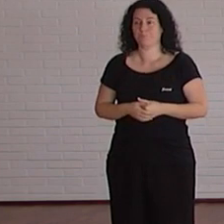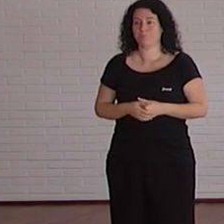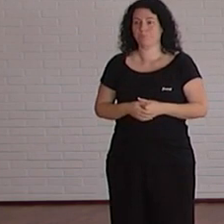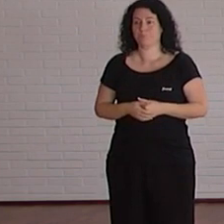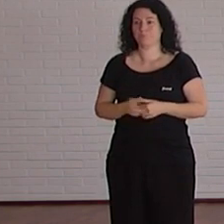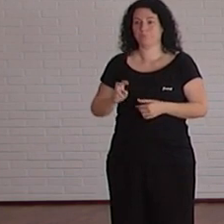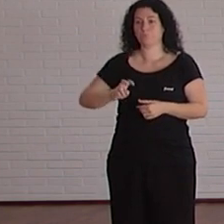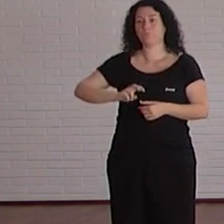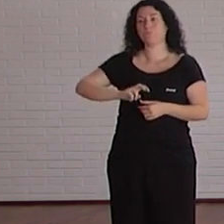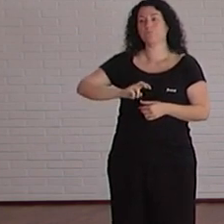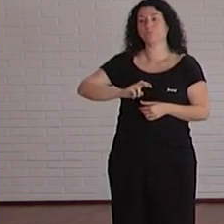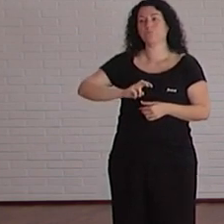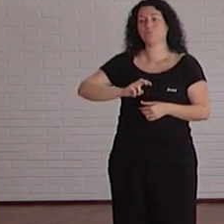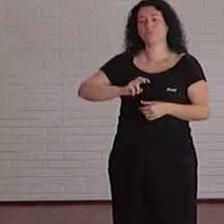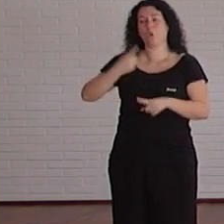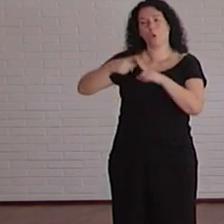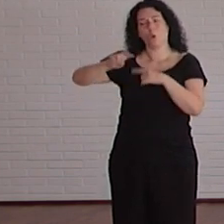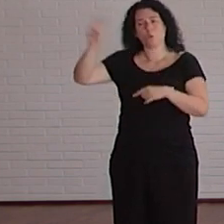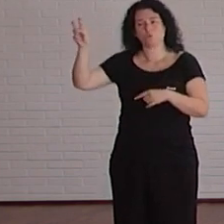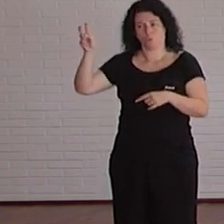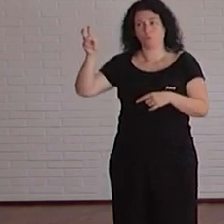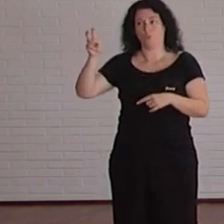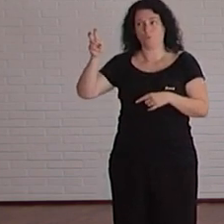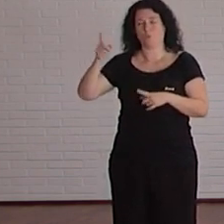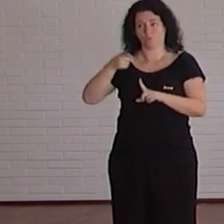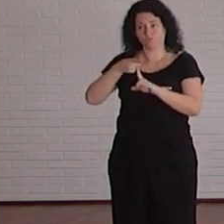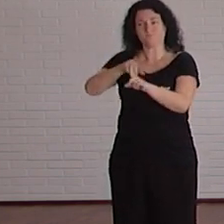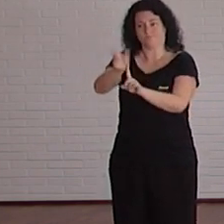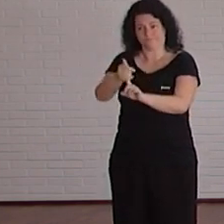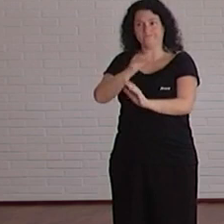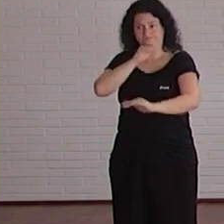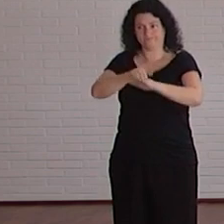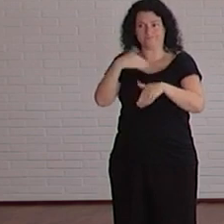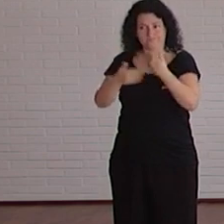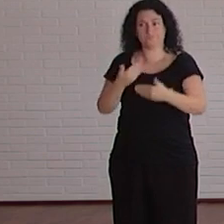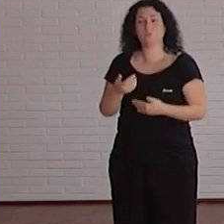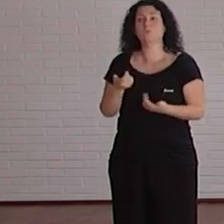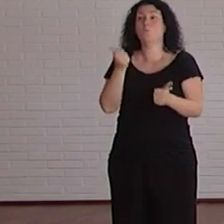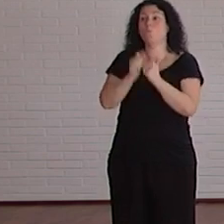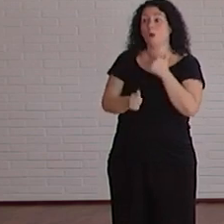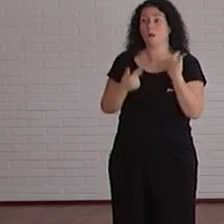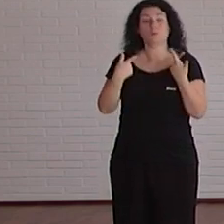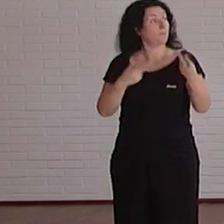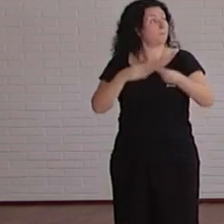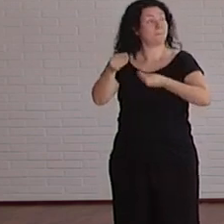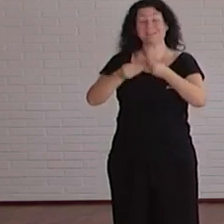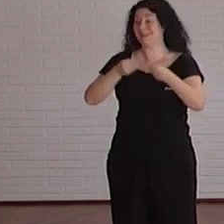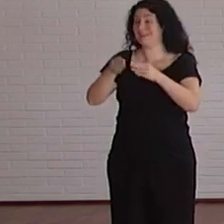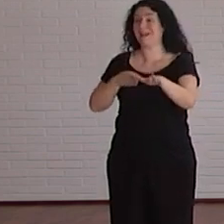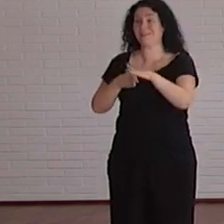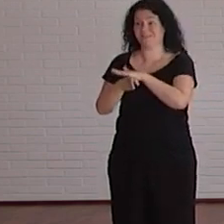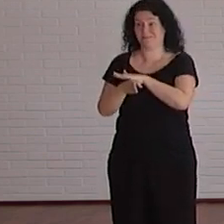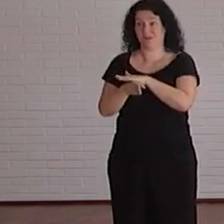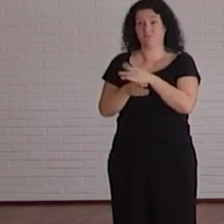Otro objetivo que estamos cumpliendo gracias a este proyecto de Unidigital es la compra de material accesible para prestar al